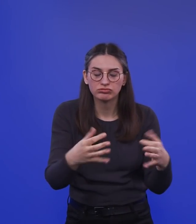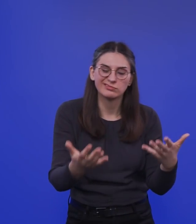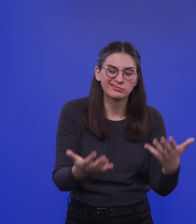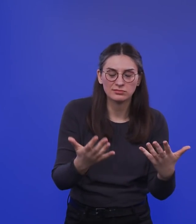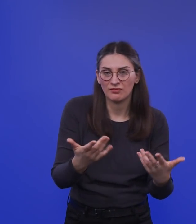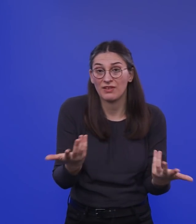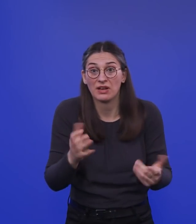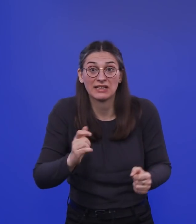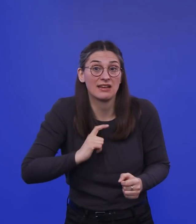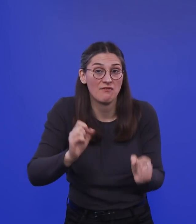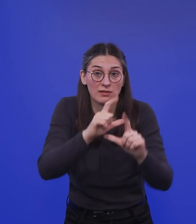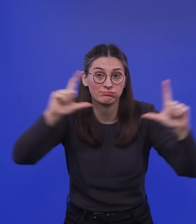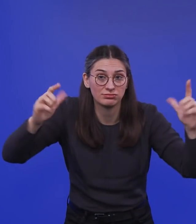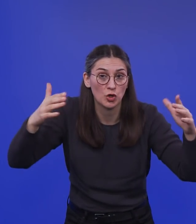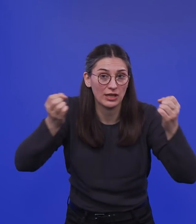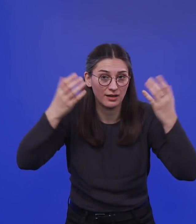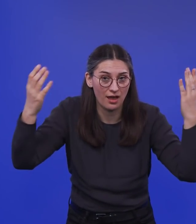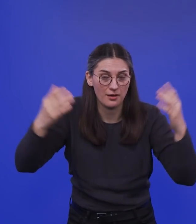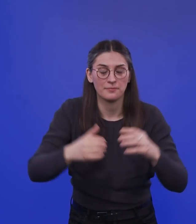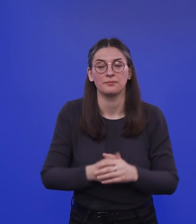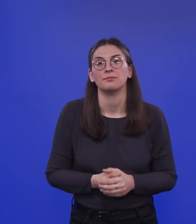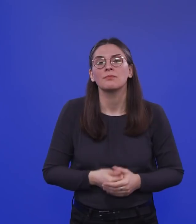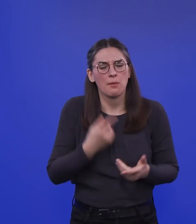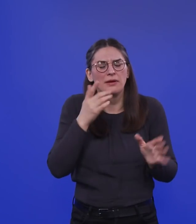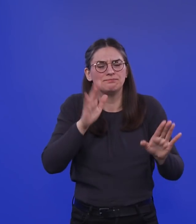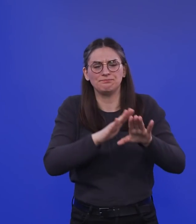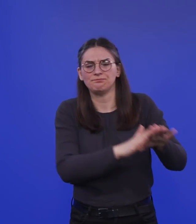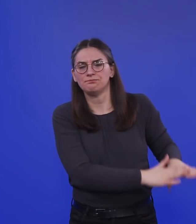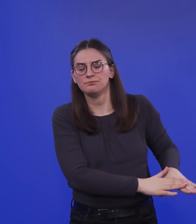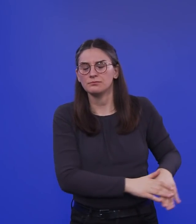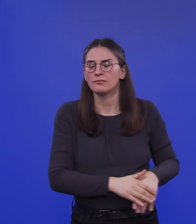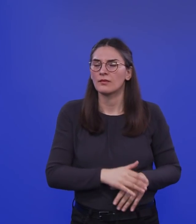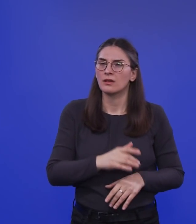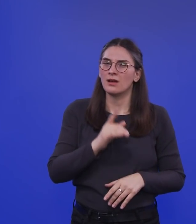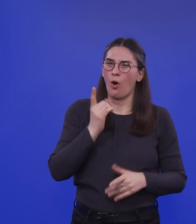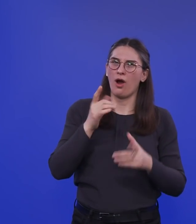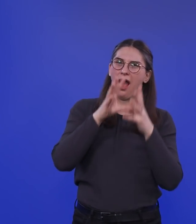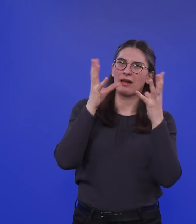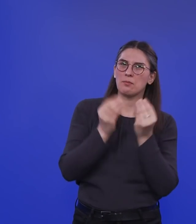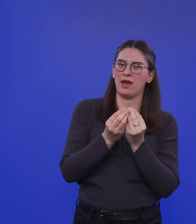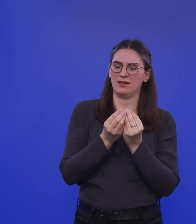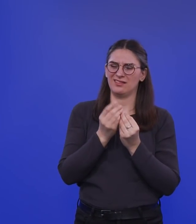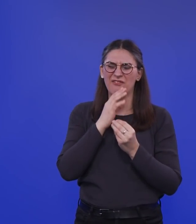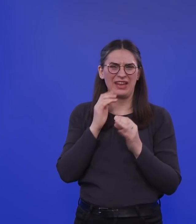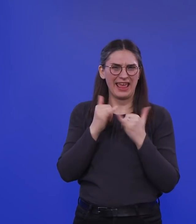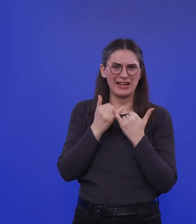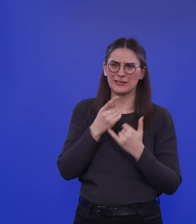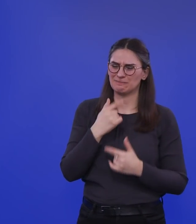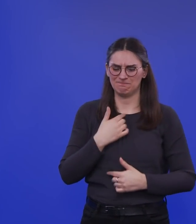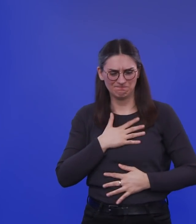ist. Aber das mal außen vor. Es wird auch grundsätzlich viele Eltern geben, die einfach das Gefühl haben, sie